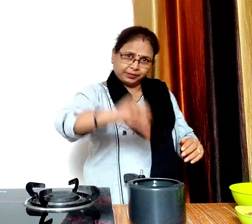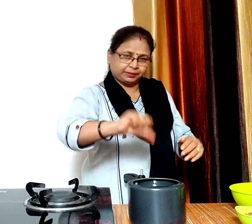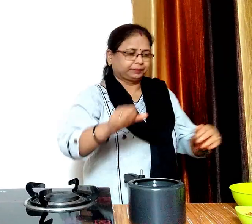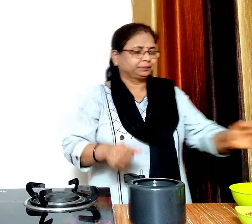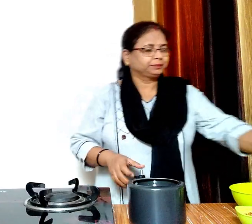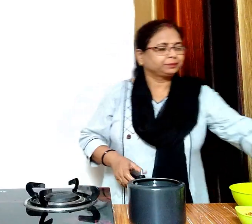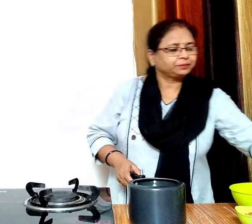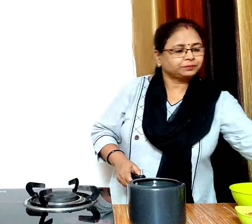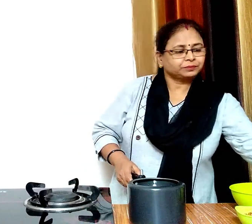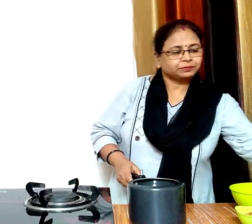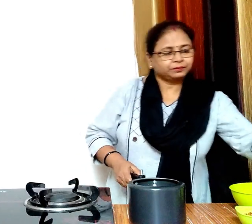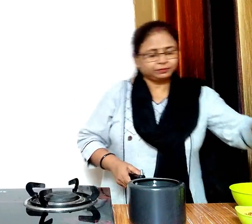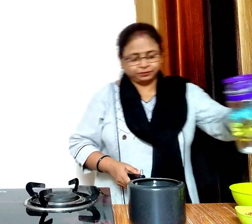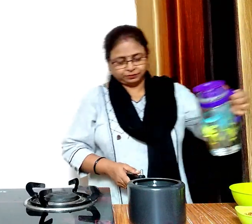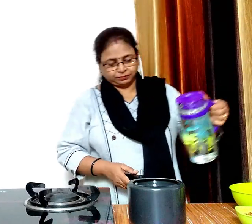अब इसमें थुड़ा सा पानी डालेंगे